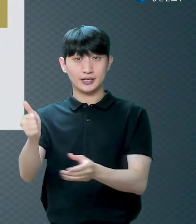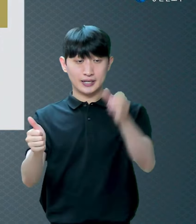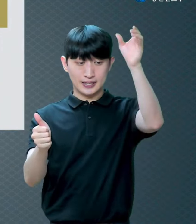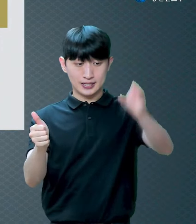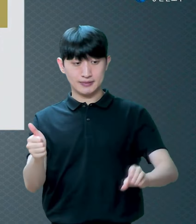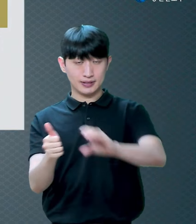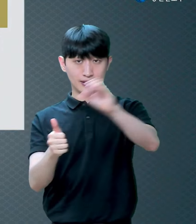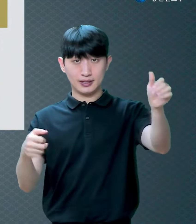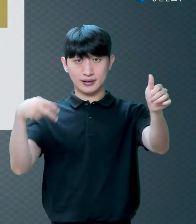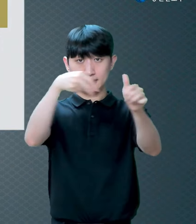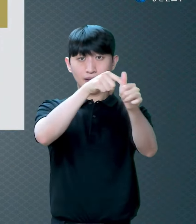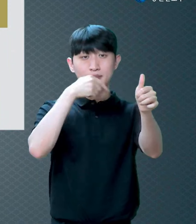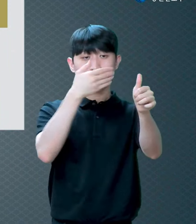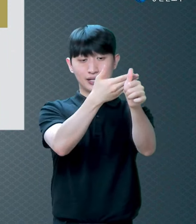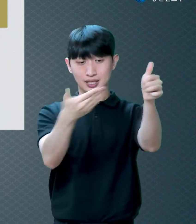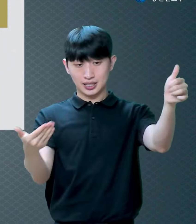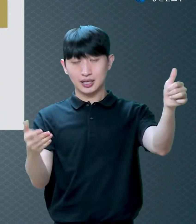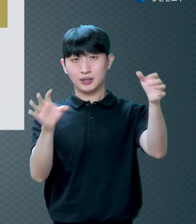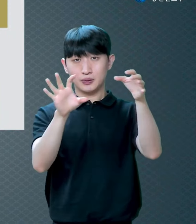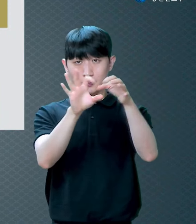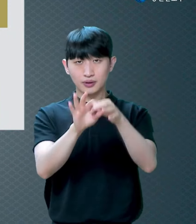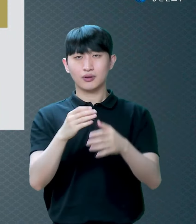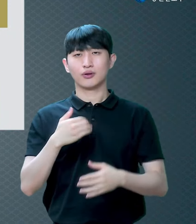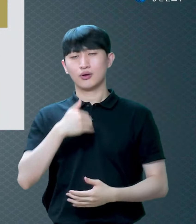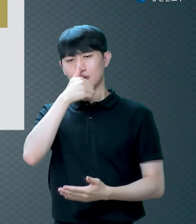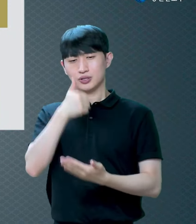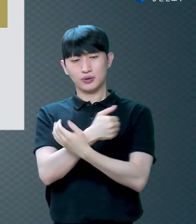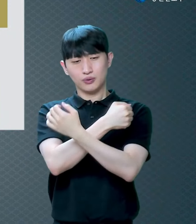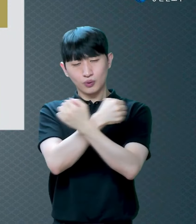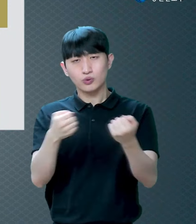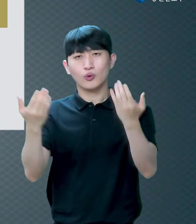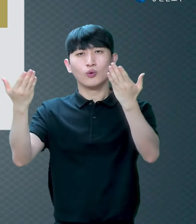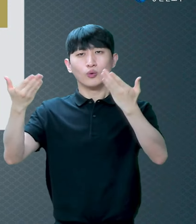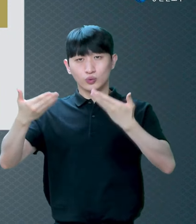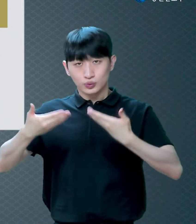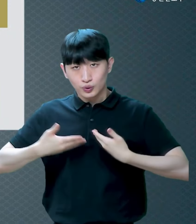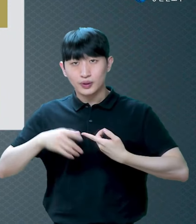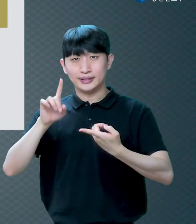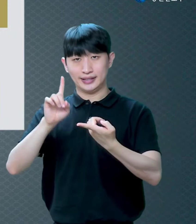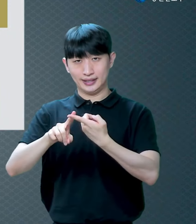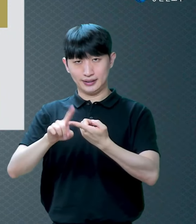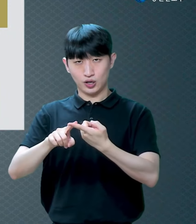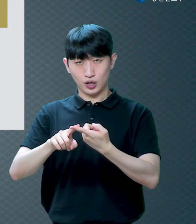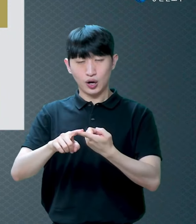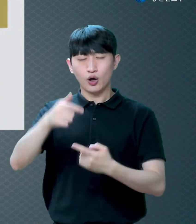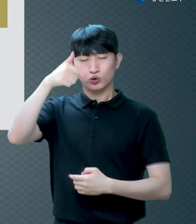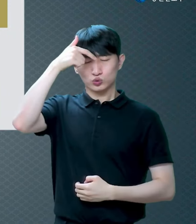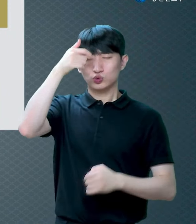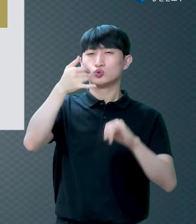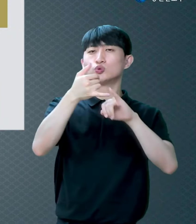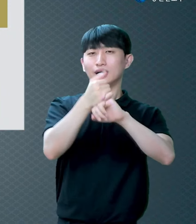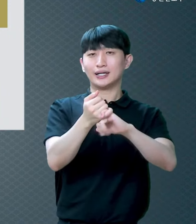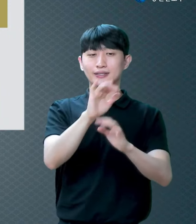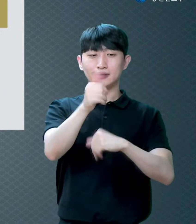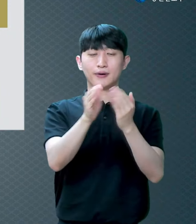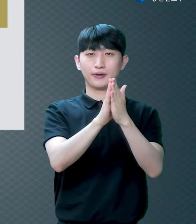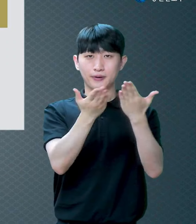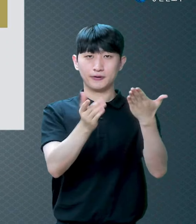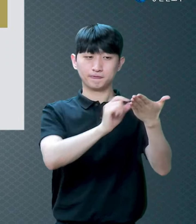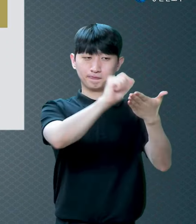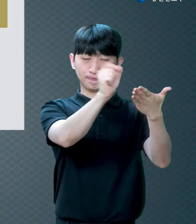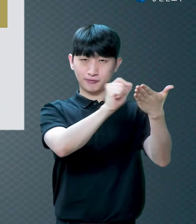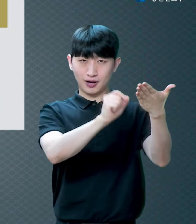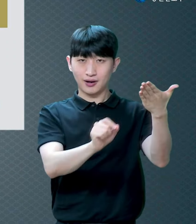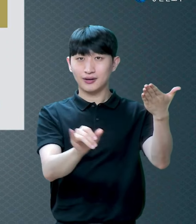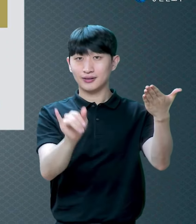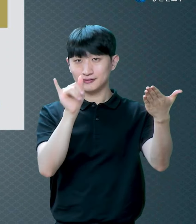구약 성경부터 설명하고 있는 거예요 두 번째 출애굽기에